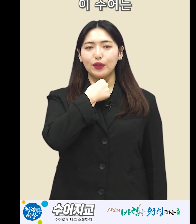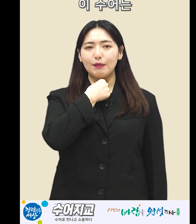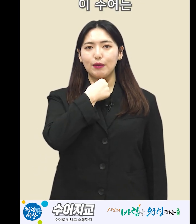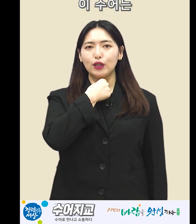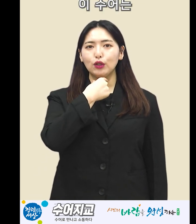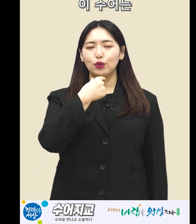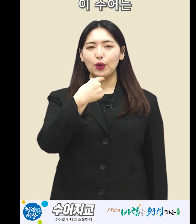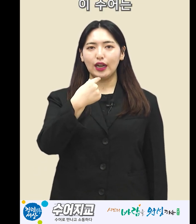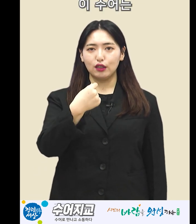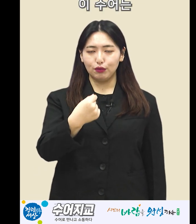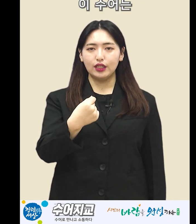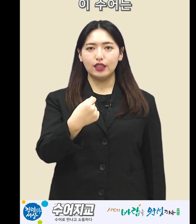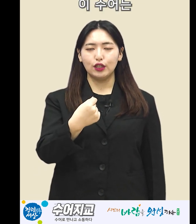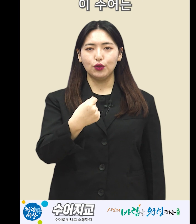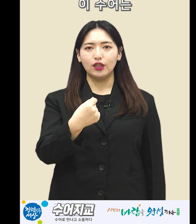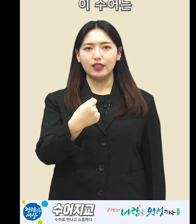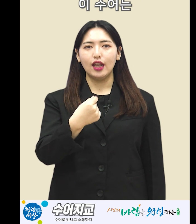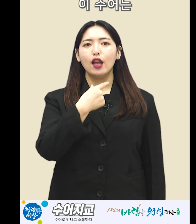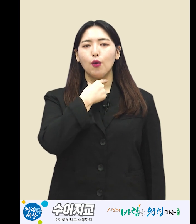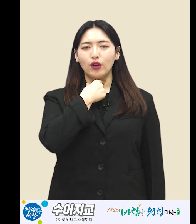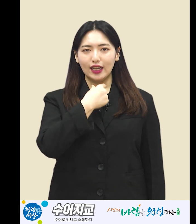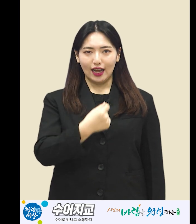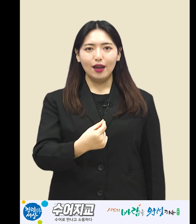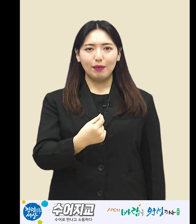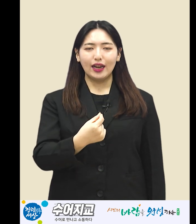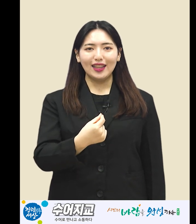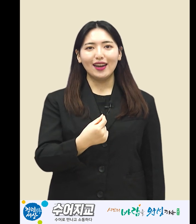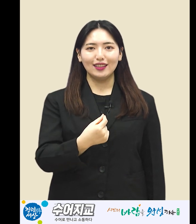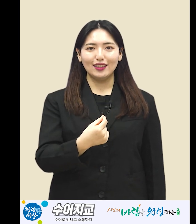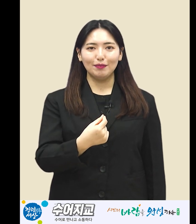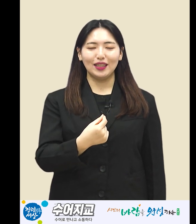내밀면서 두 손가락을 붙이는 이 수어는 원하다 바라다 라는 뜻입니다.